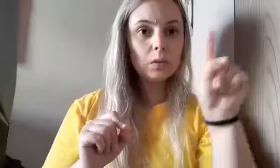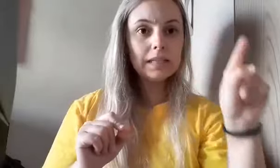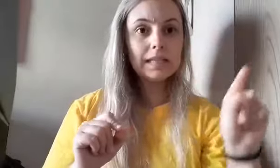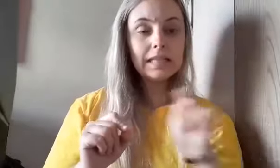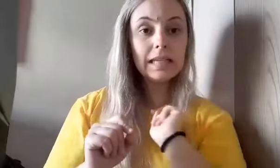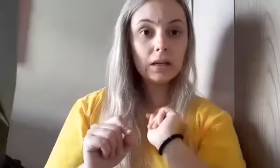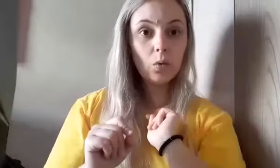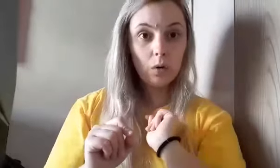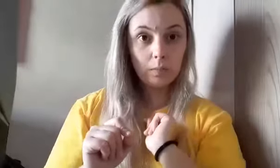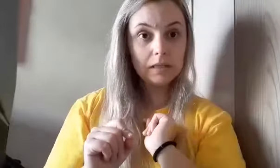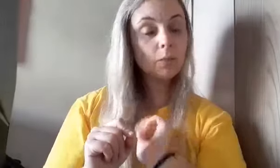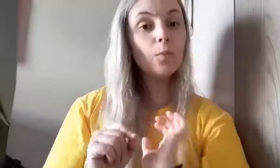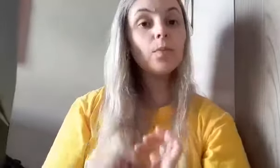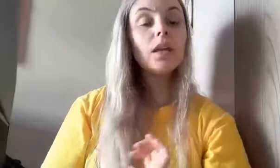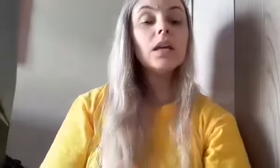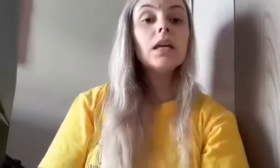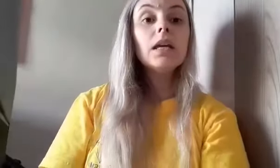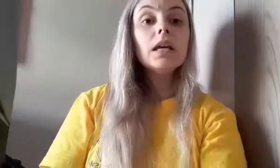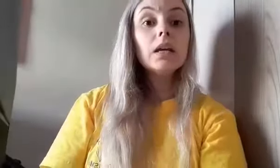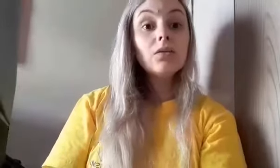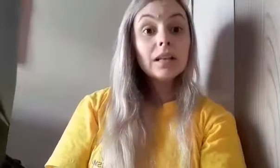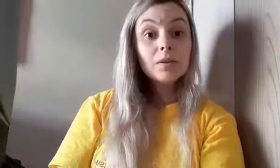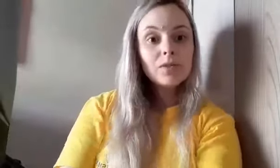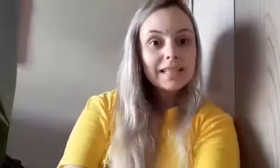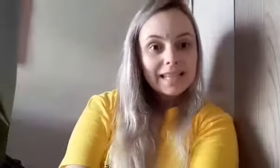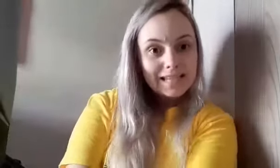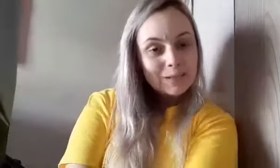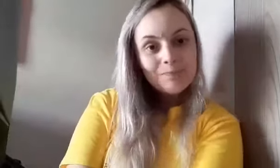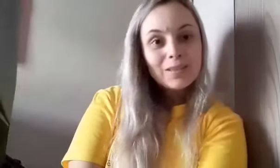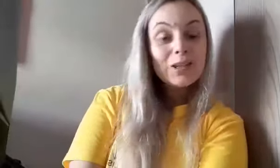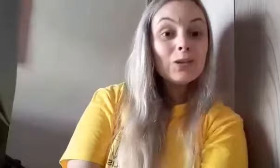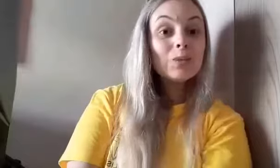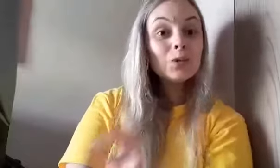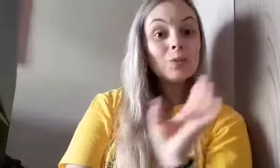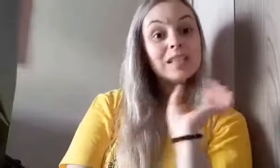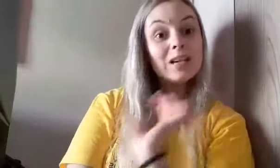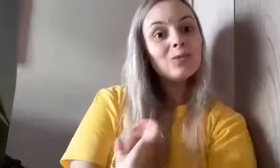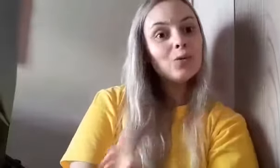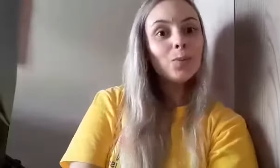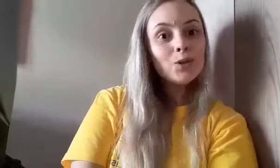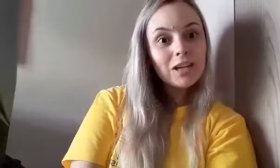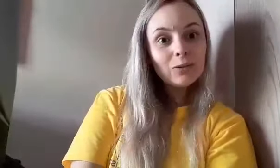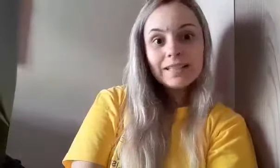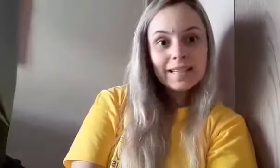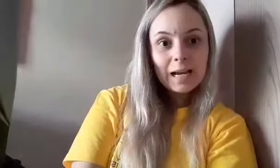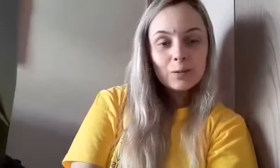5, não é mesmo? Quero falar pra vocês que nós vamos começar um novo projeto literário.